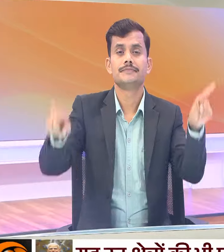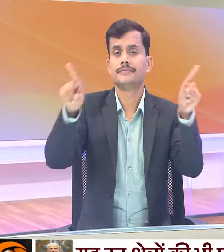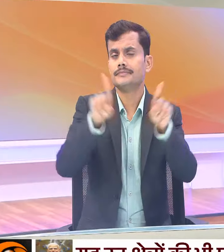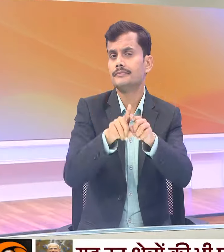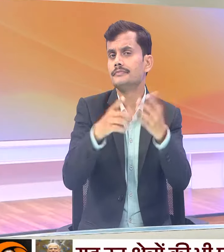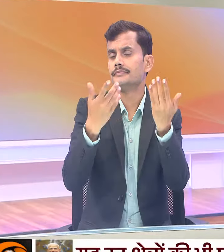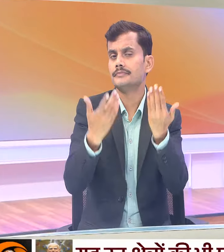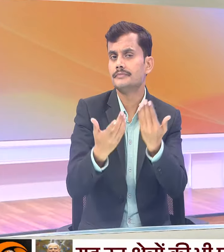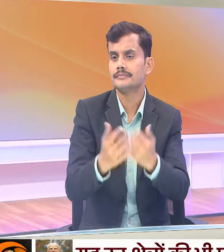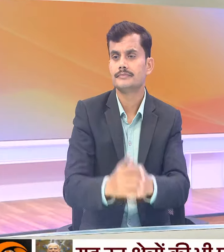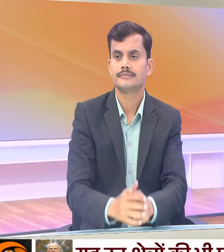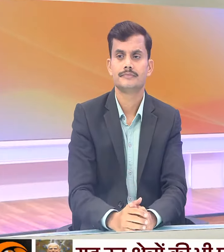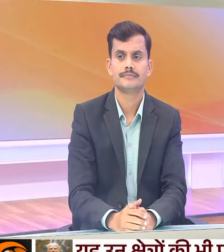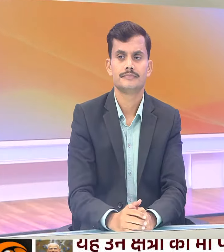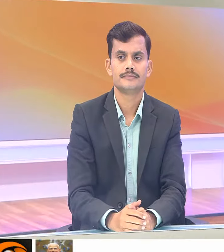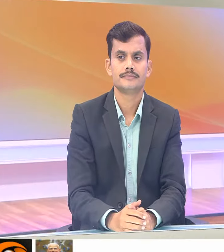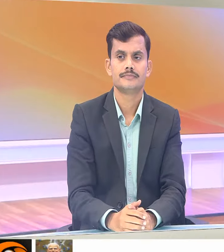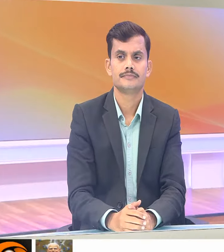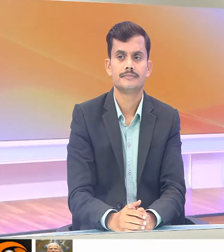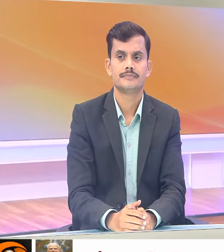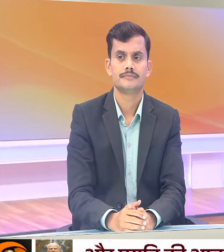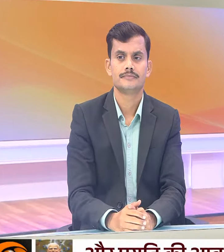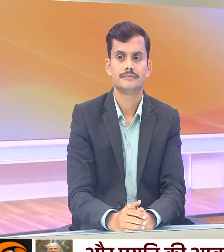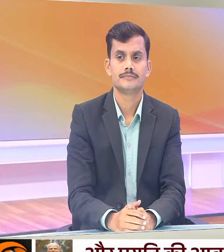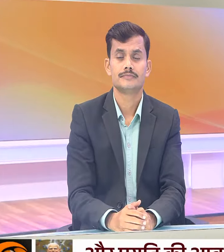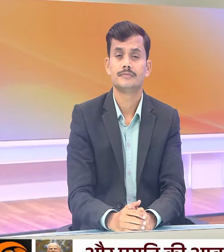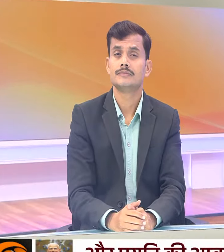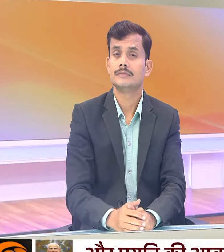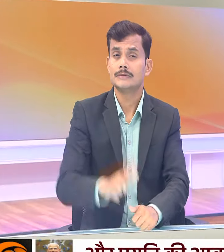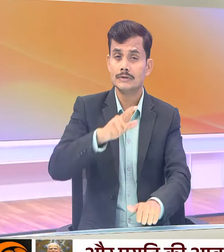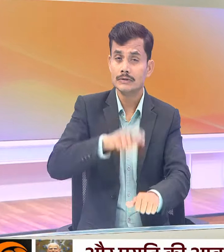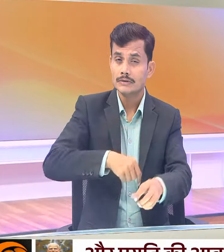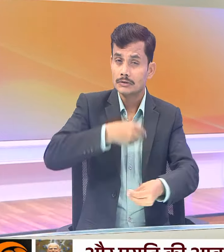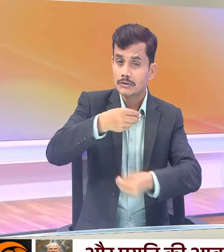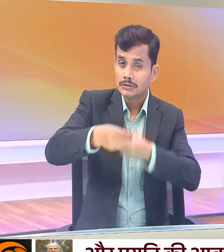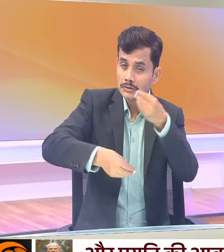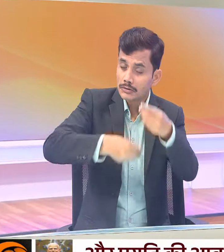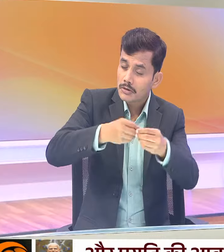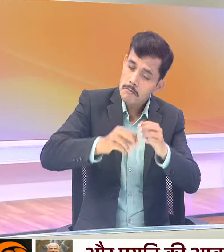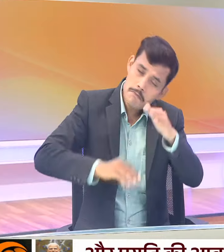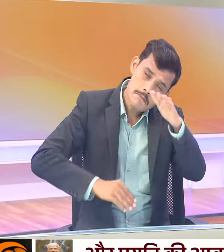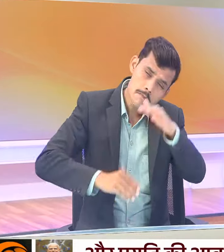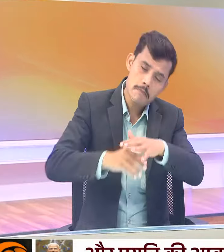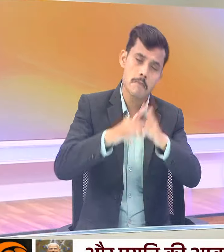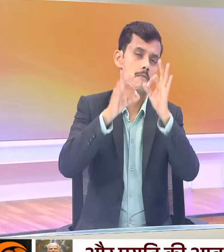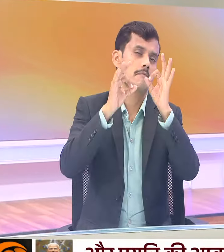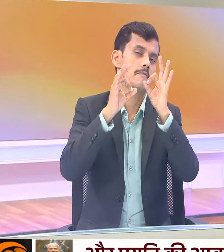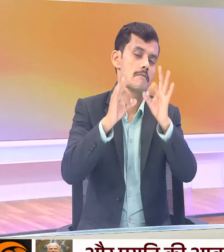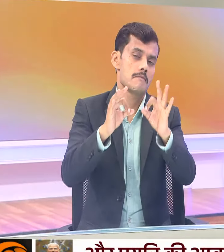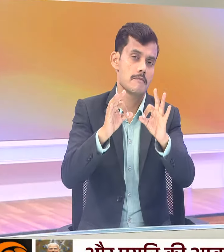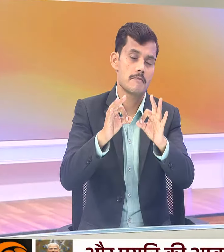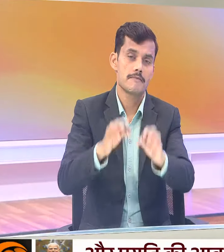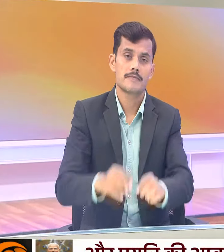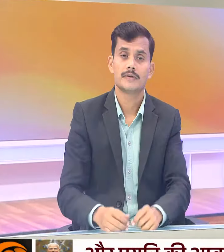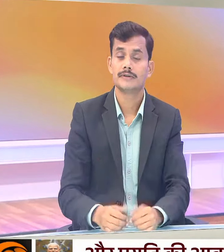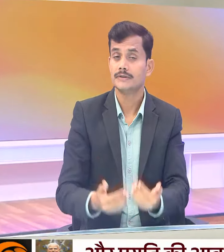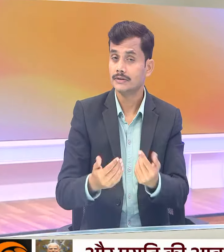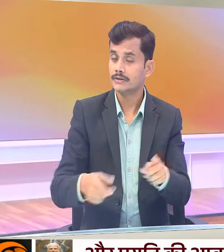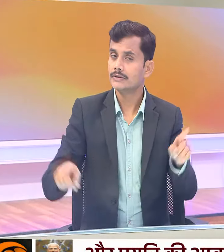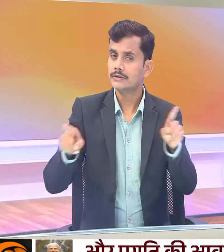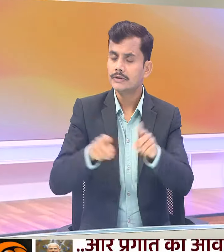अपर्चुनिटीजी की पीक पर है। ये अपने आप